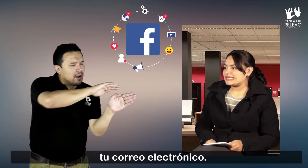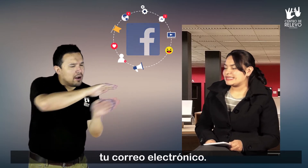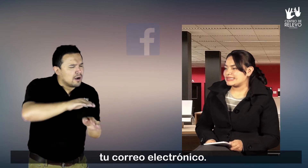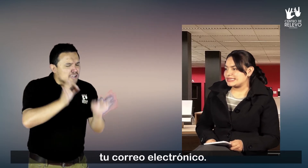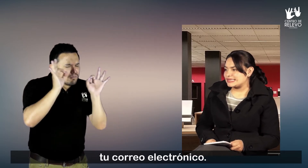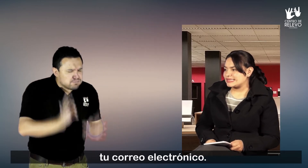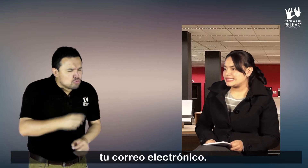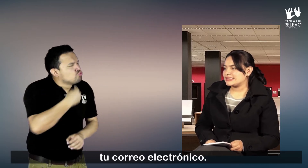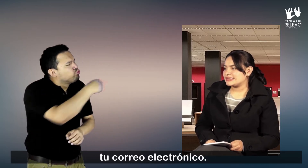revisa tu correo electrónico.